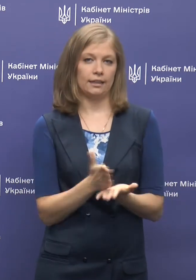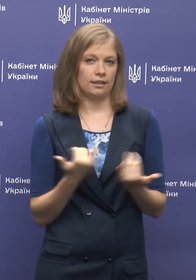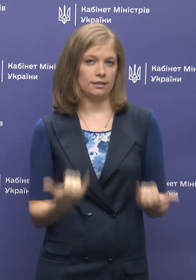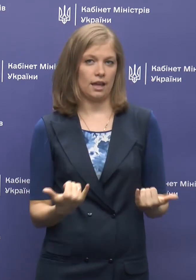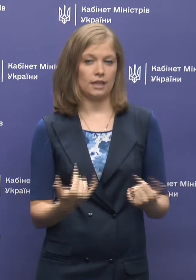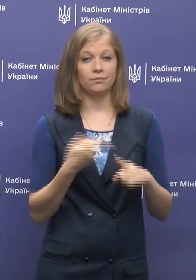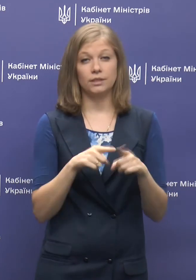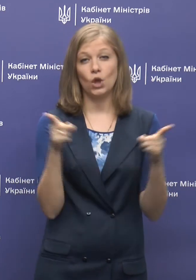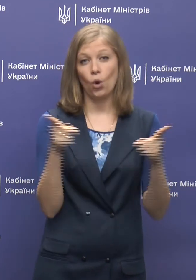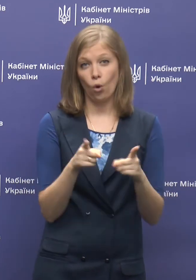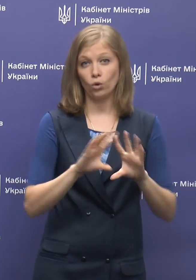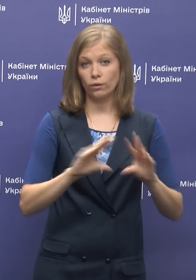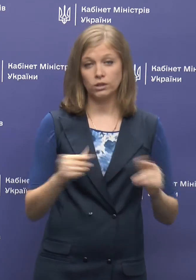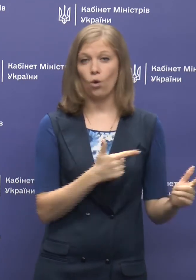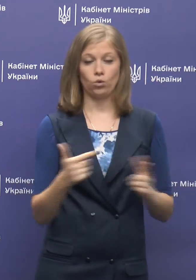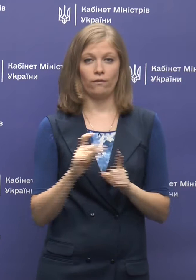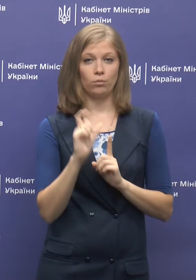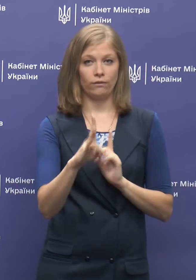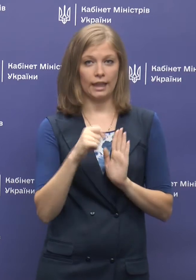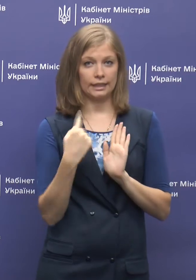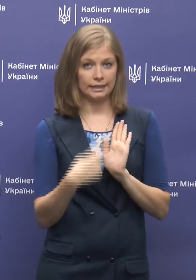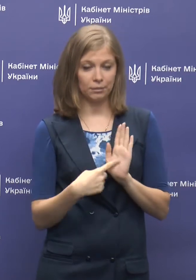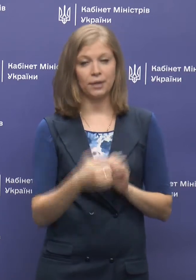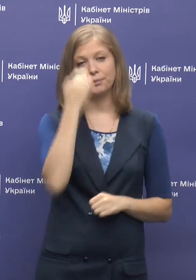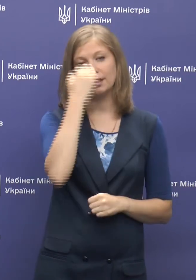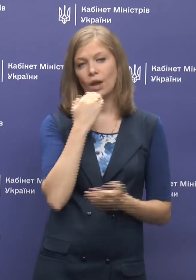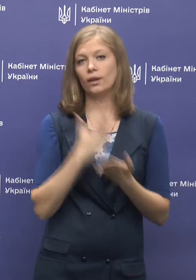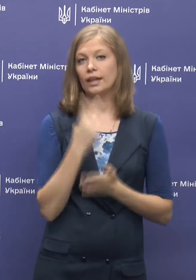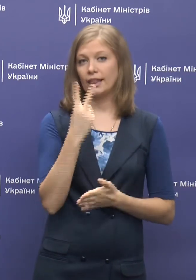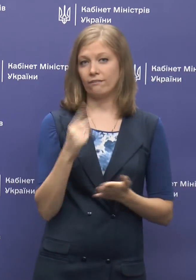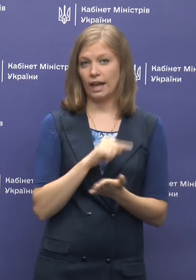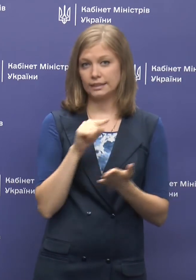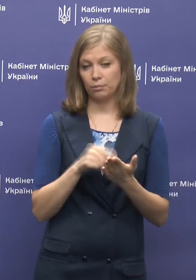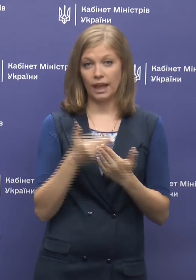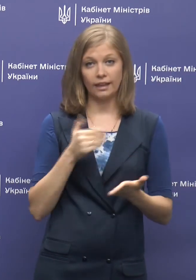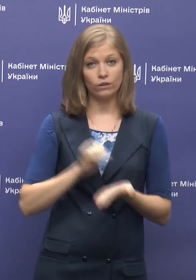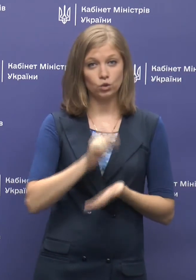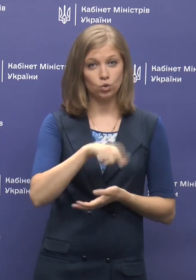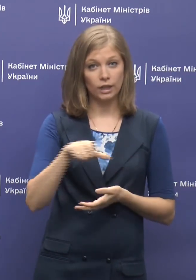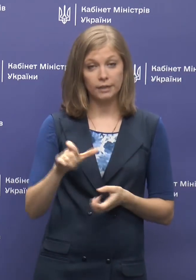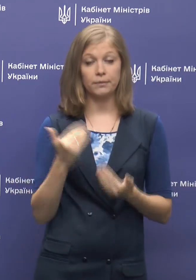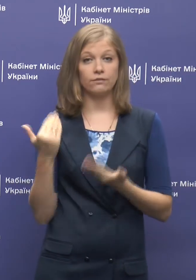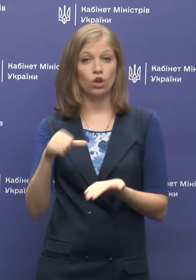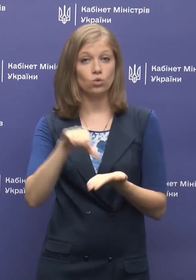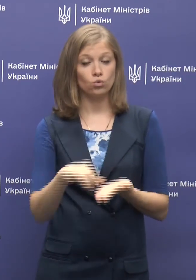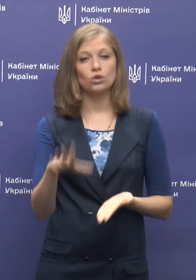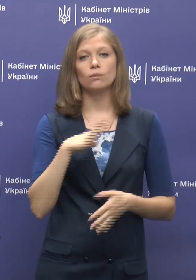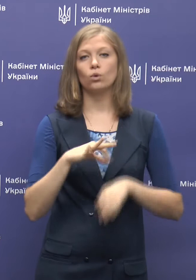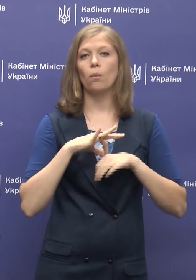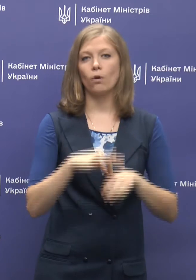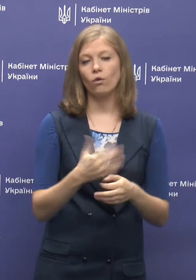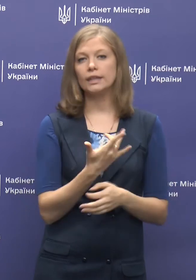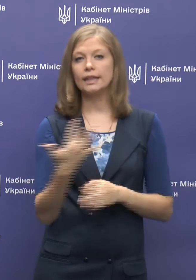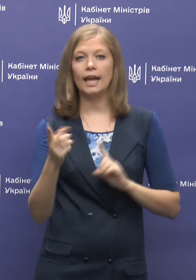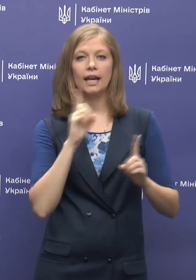зараз. Це коротко все, готові відповідати на запитання. Дякую. Маємо два запитання від журналістів. З вашою участью було проведено